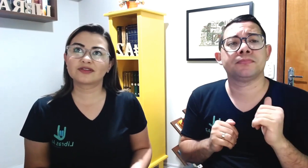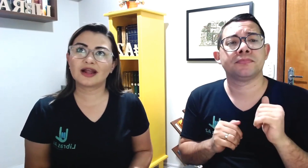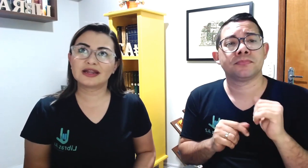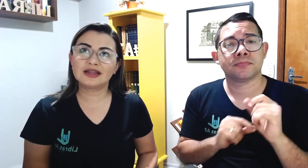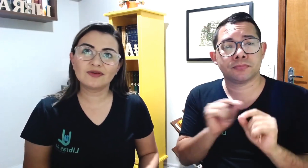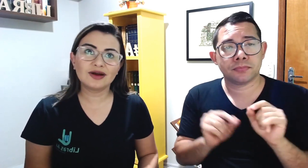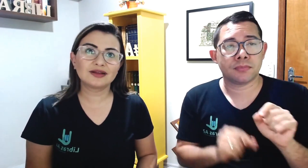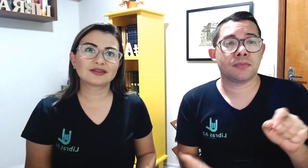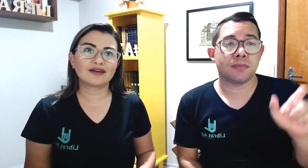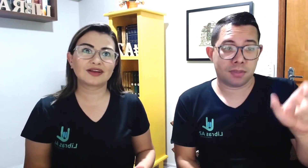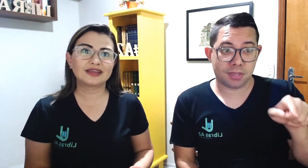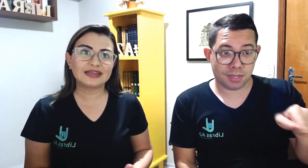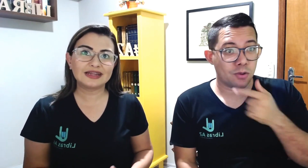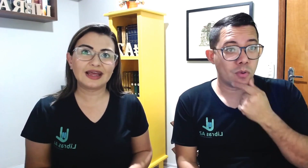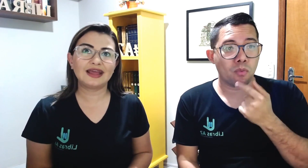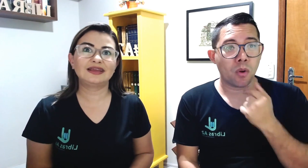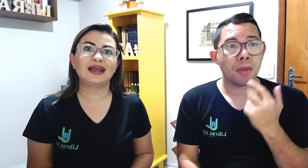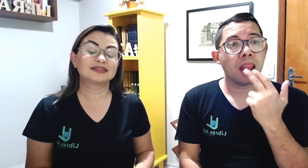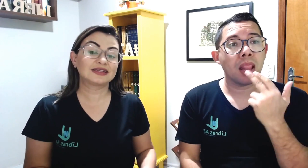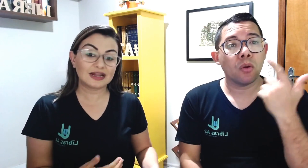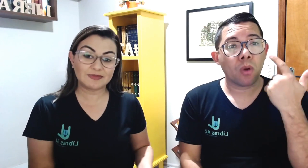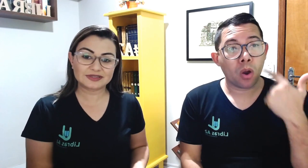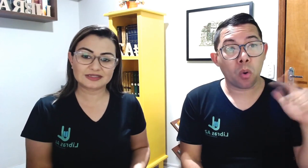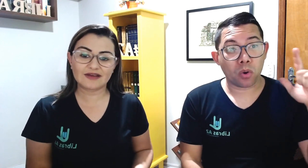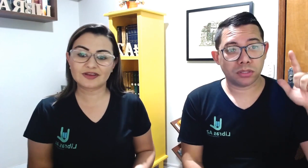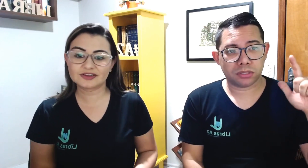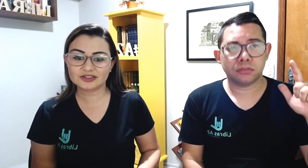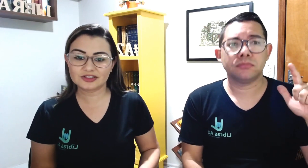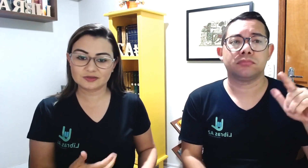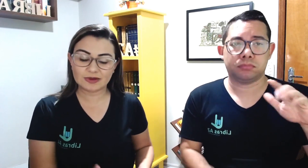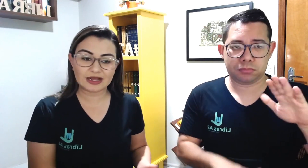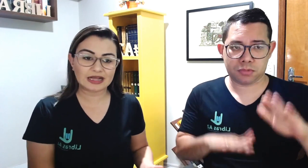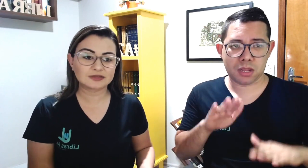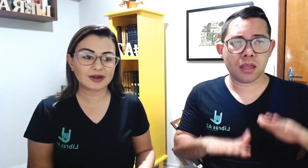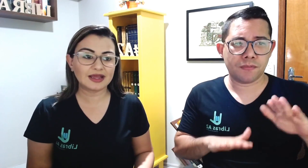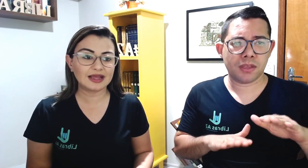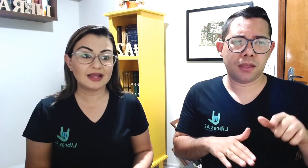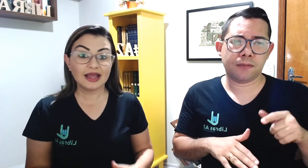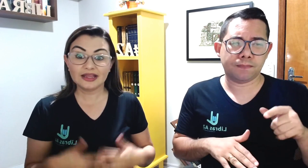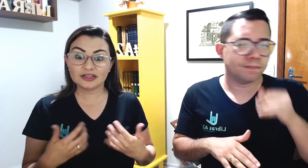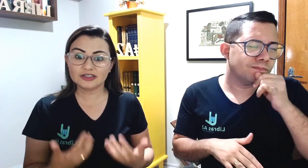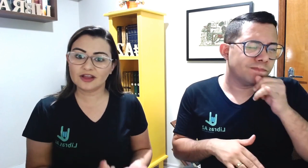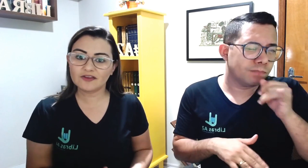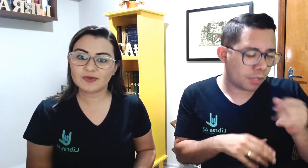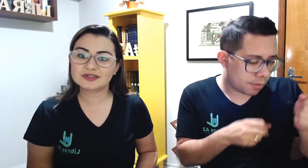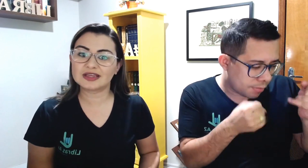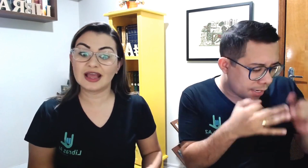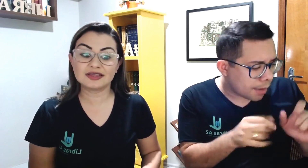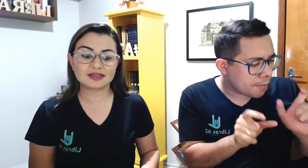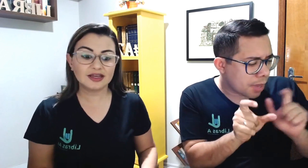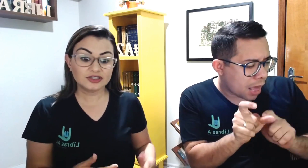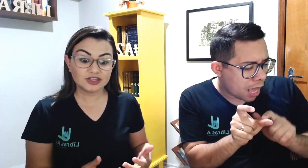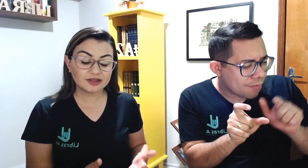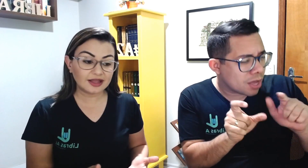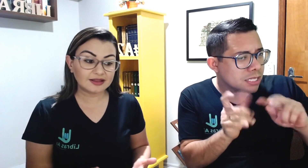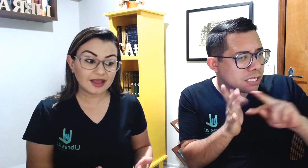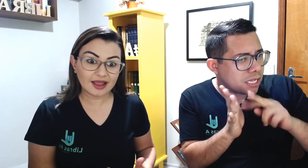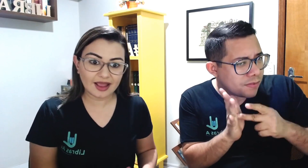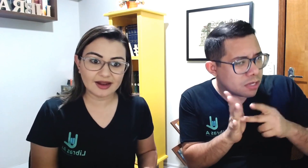outra língua, estava aqui, né, e às vezes ele precisava que a gente explicasse pra ele, e a gente teve paciência de entender ele,